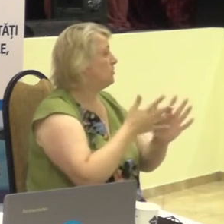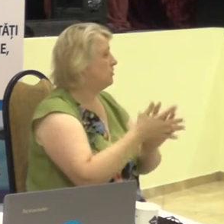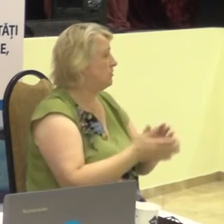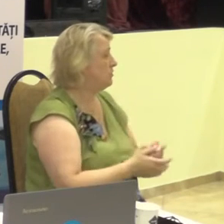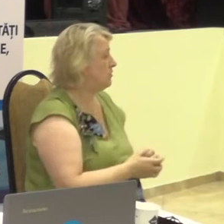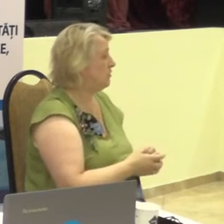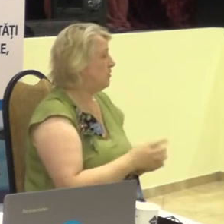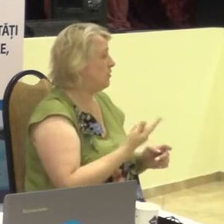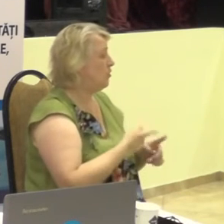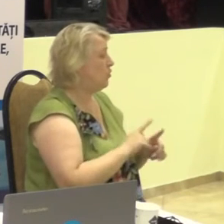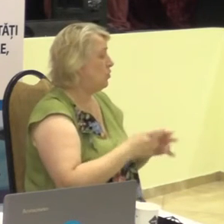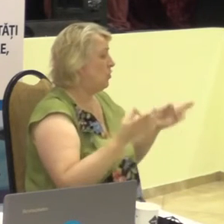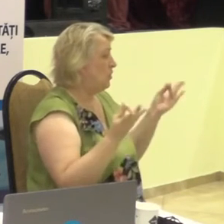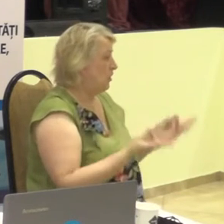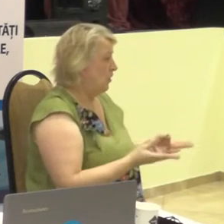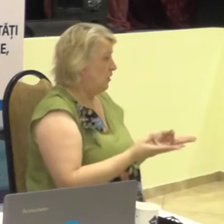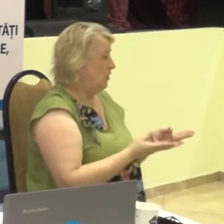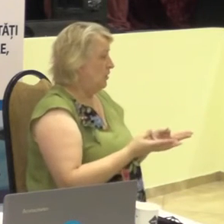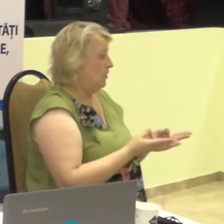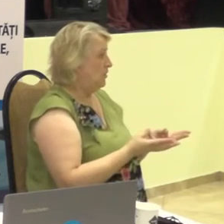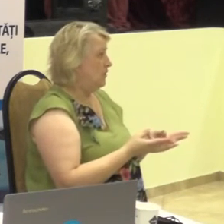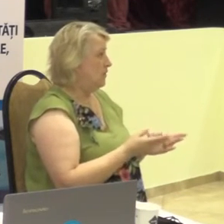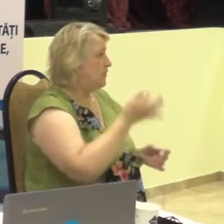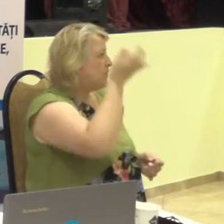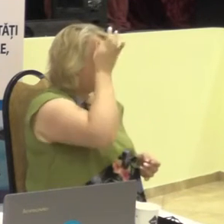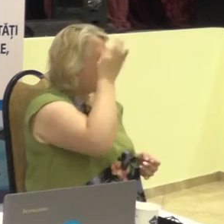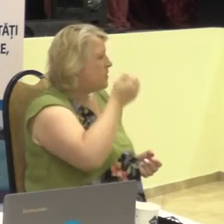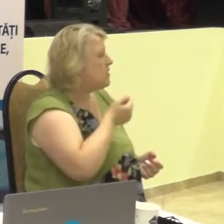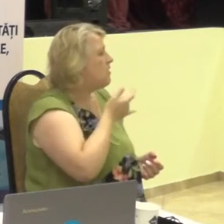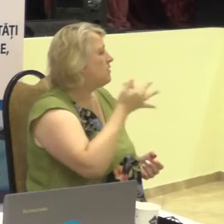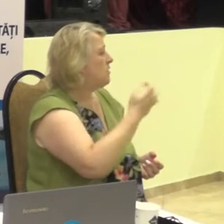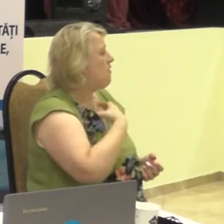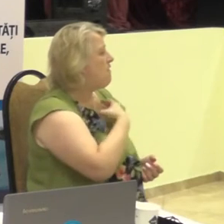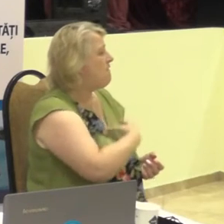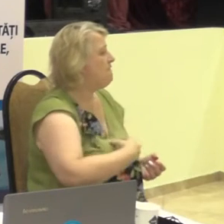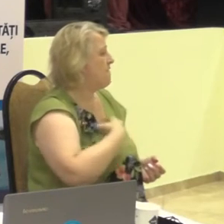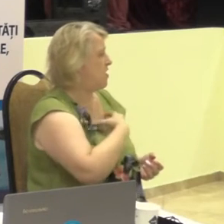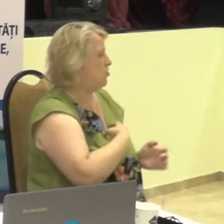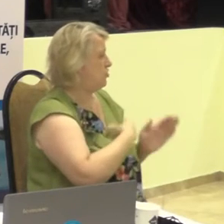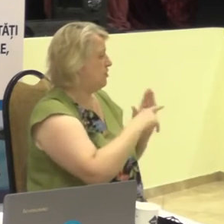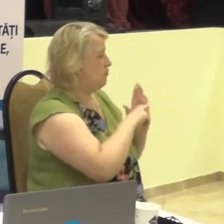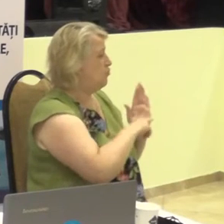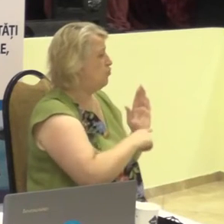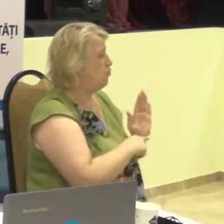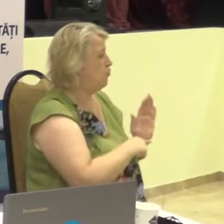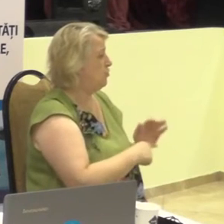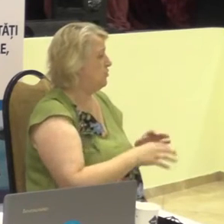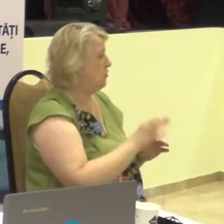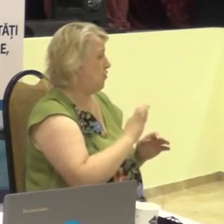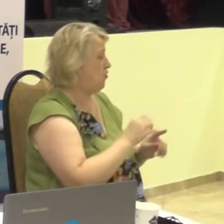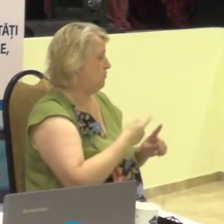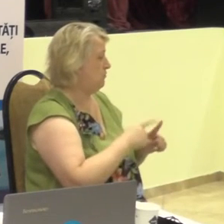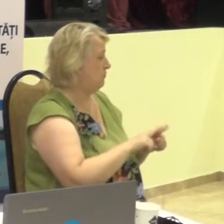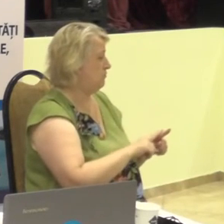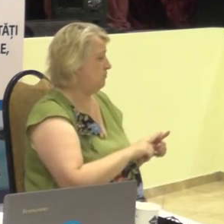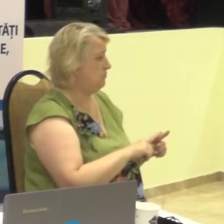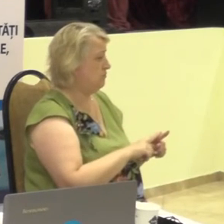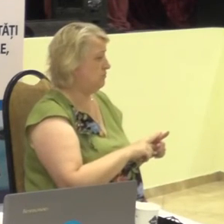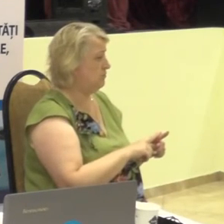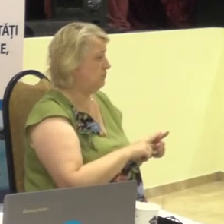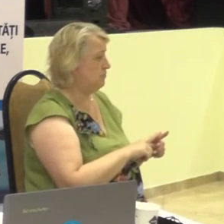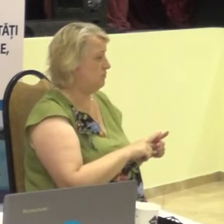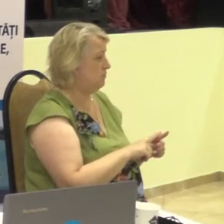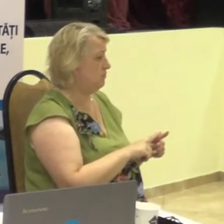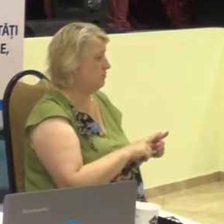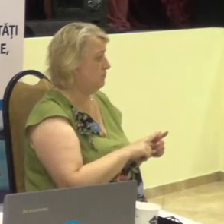este necesar să revenim la câteva mediciuni primare. În concepirea acestui e